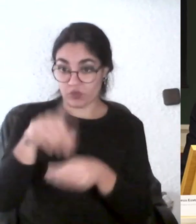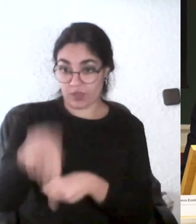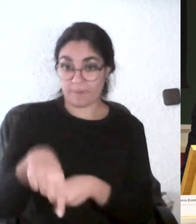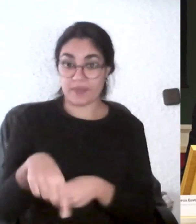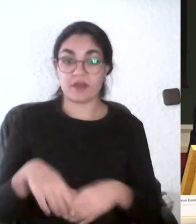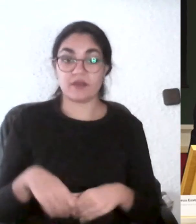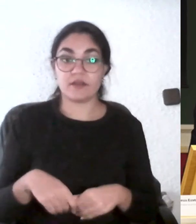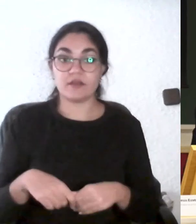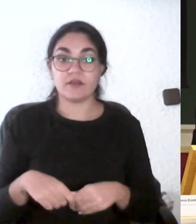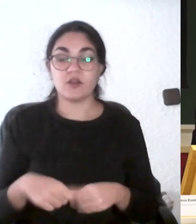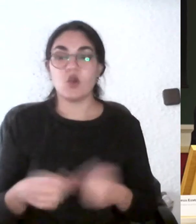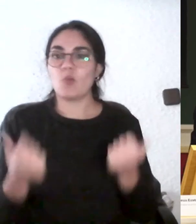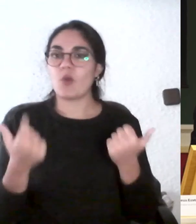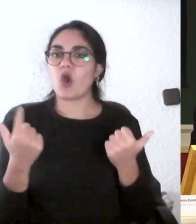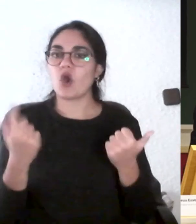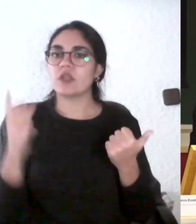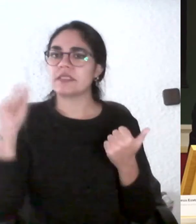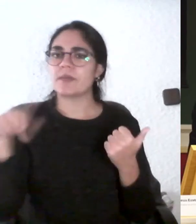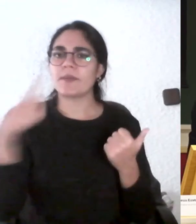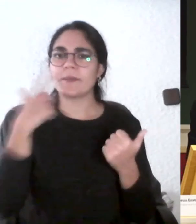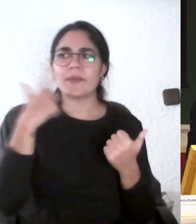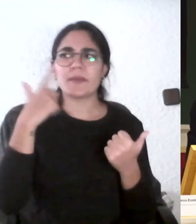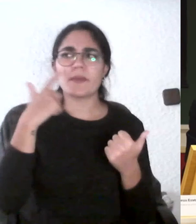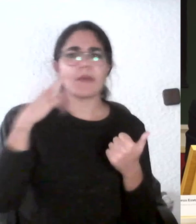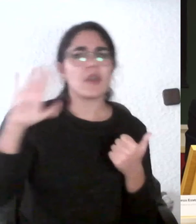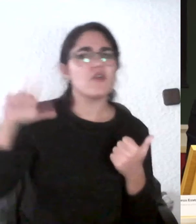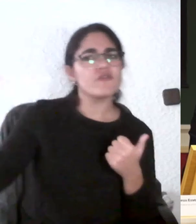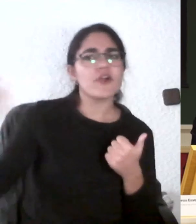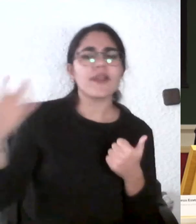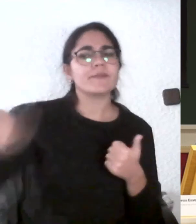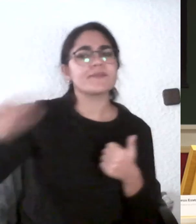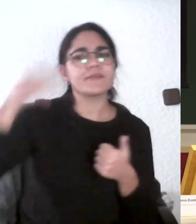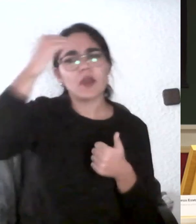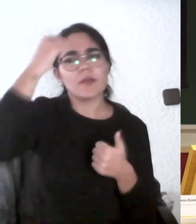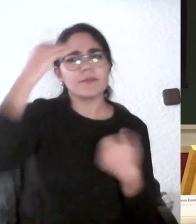también así desde la gente de fuera también qué opina